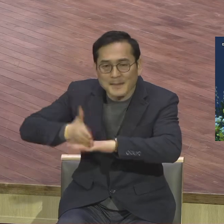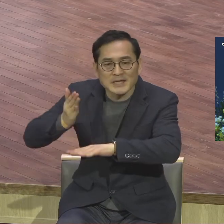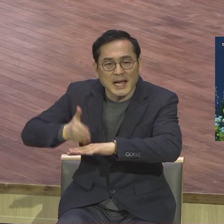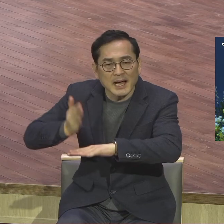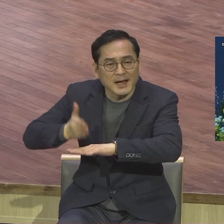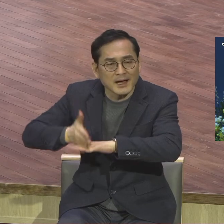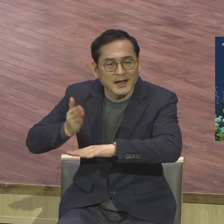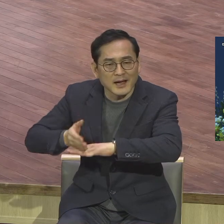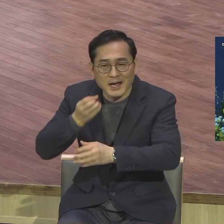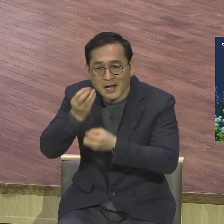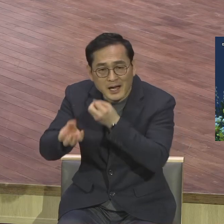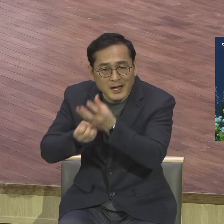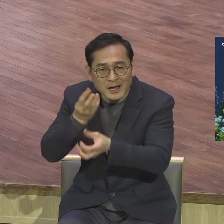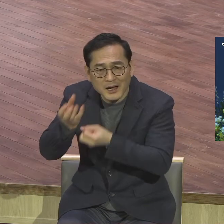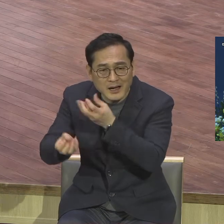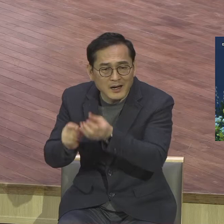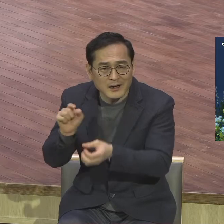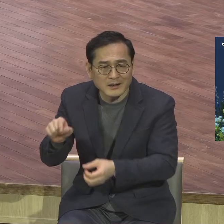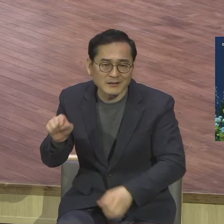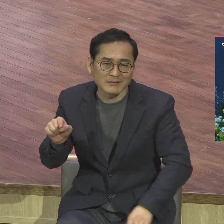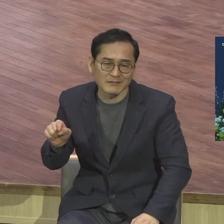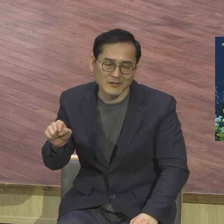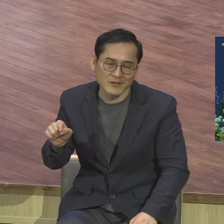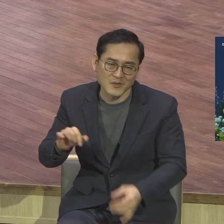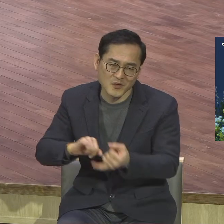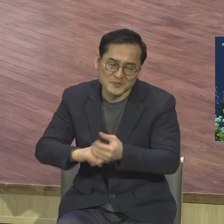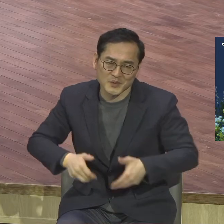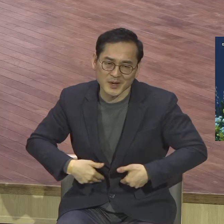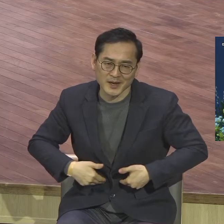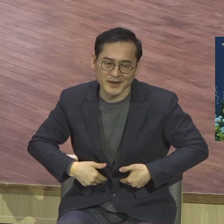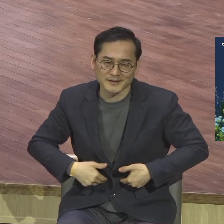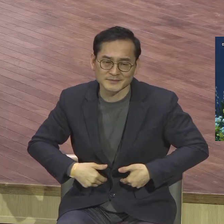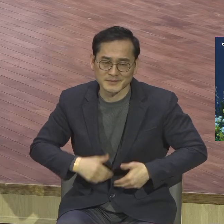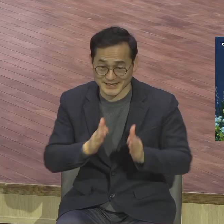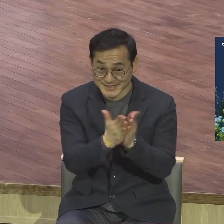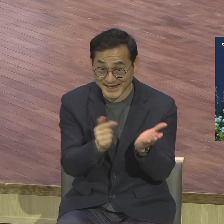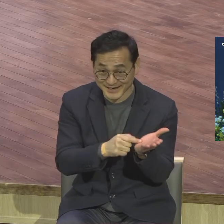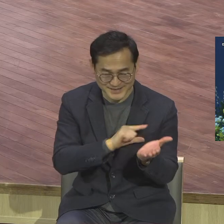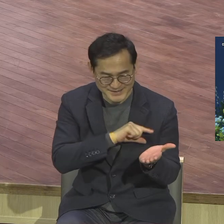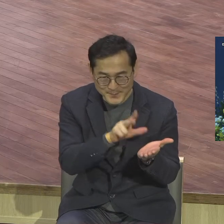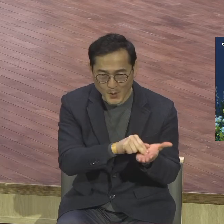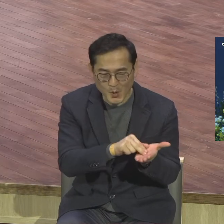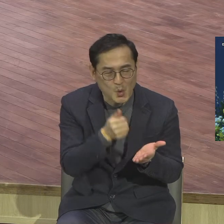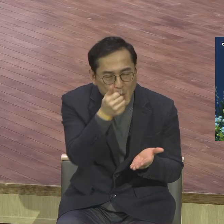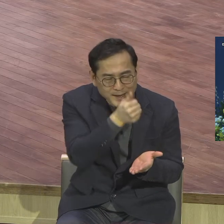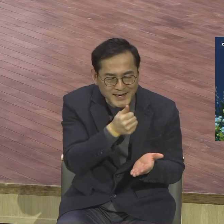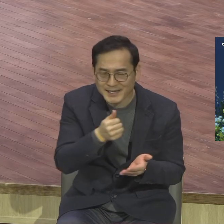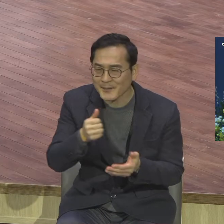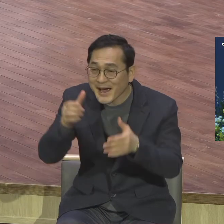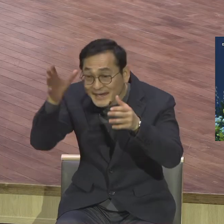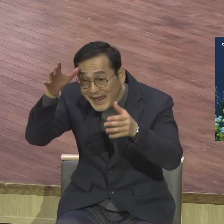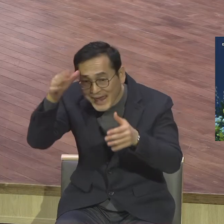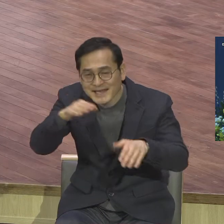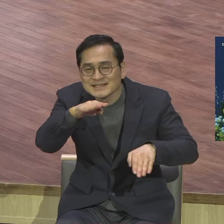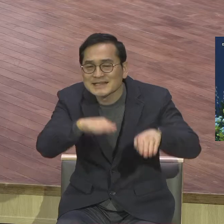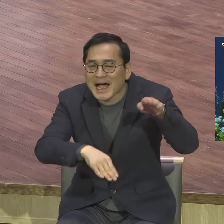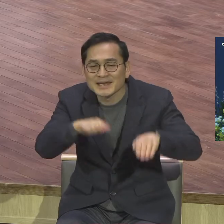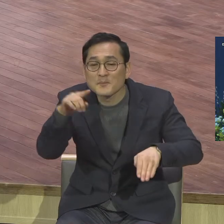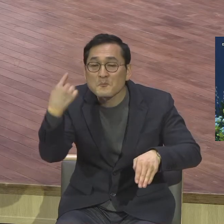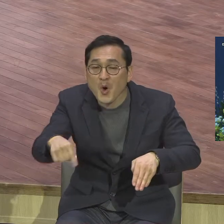고양이와 강아지의 차이점이라는 책이 있어요 고양이와 강아지 이 두 동물